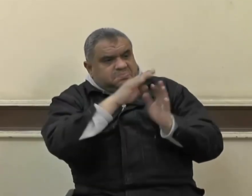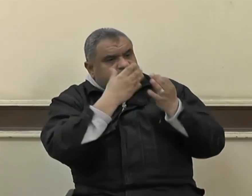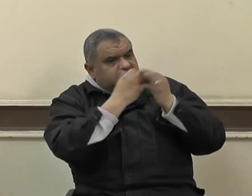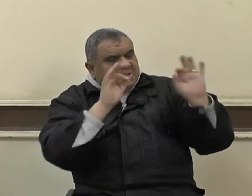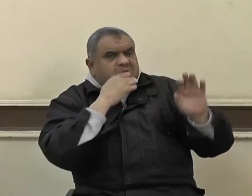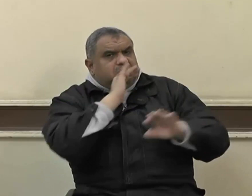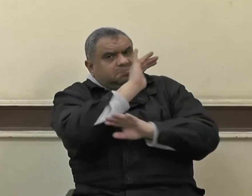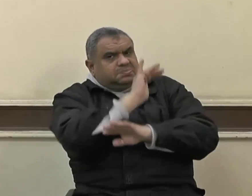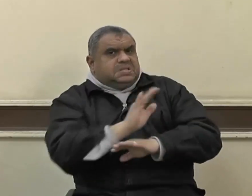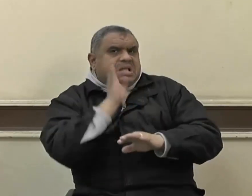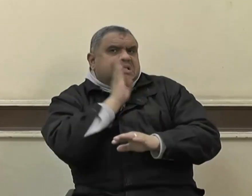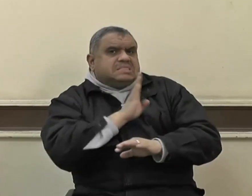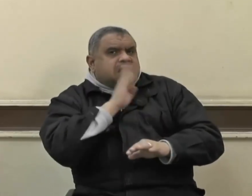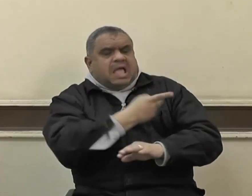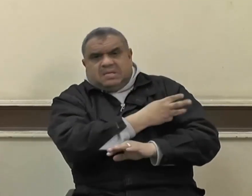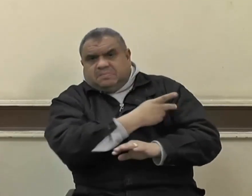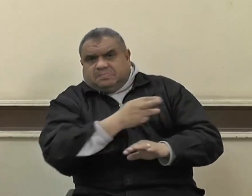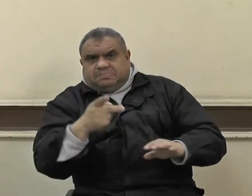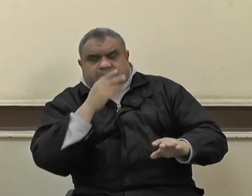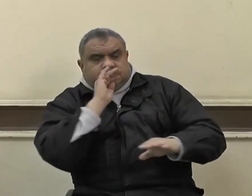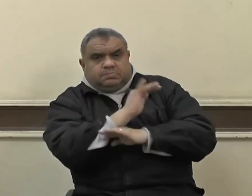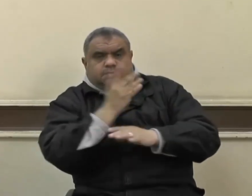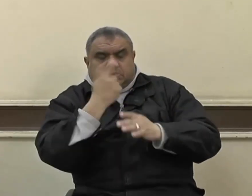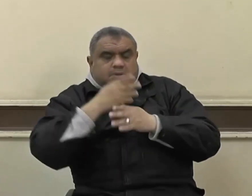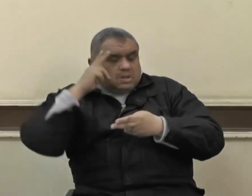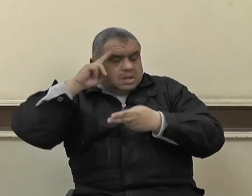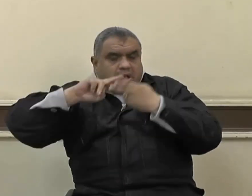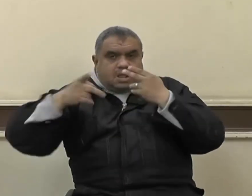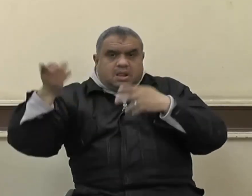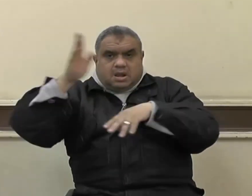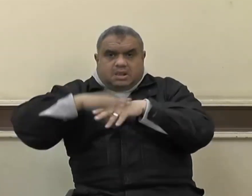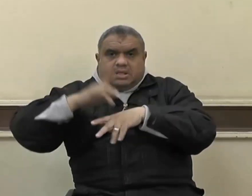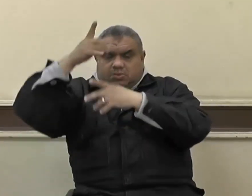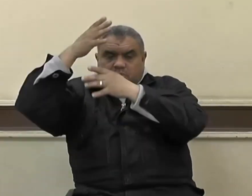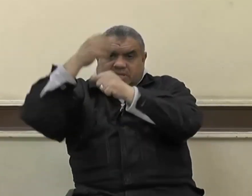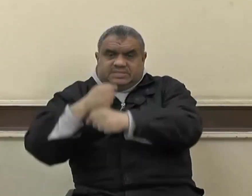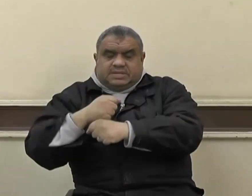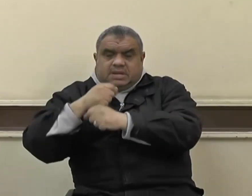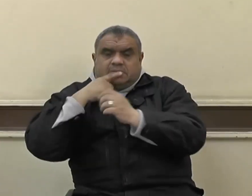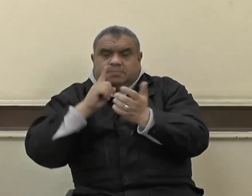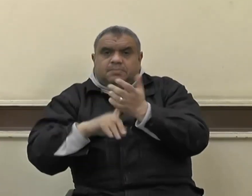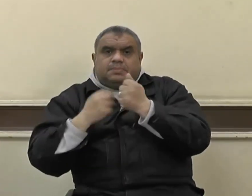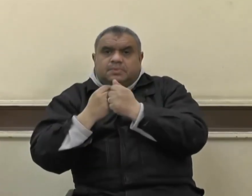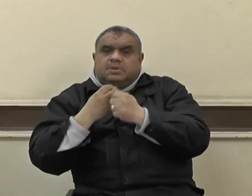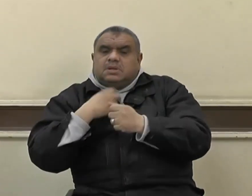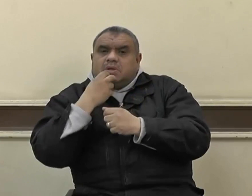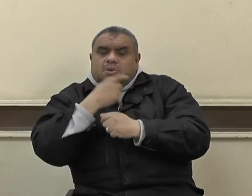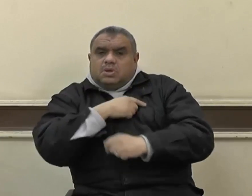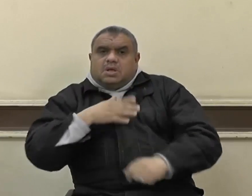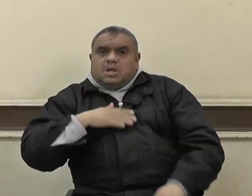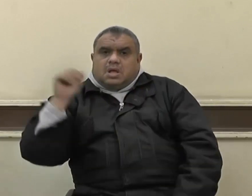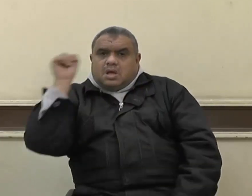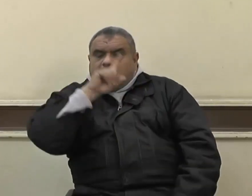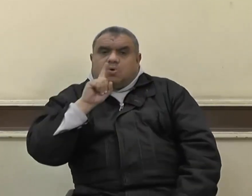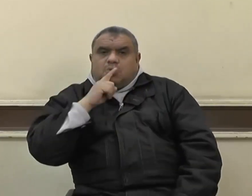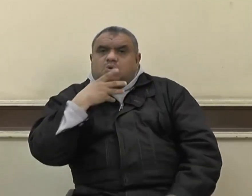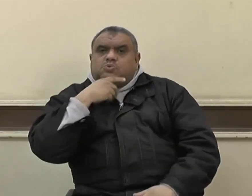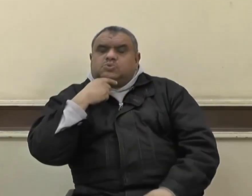وكنزهما إكراما لآبيهم الصالح حيث يقول سبحانه وأما الجدار فكان